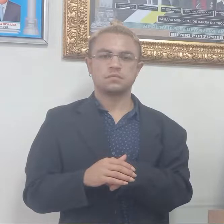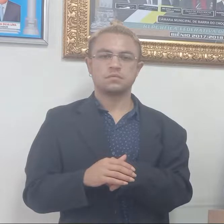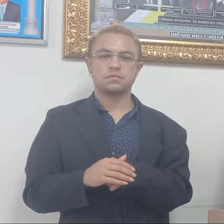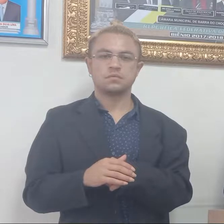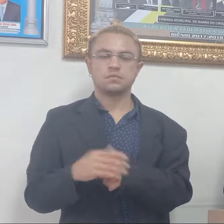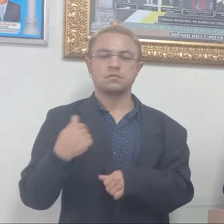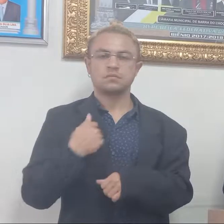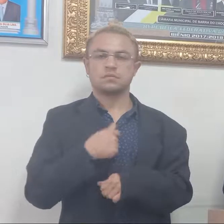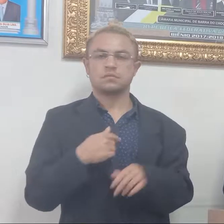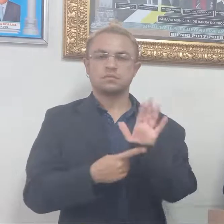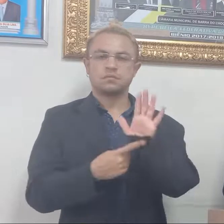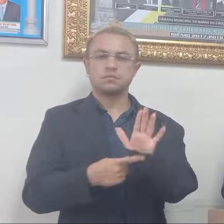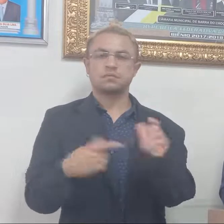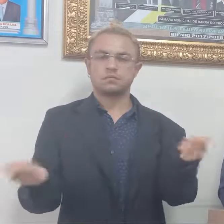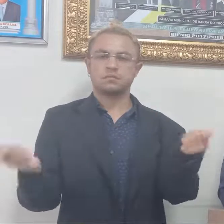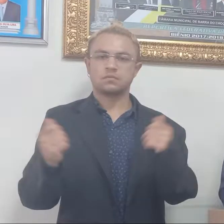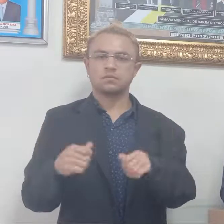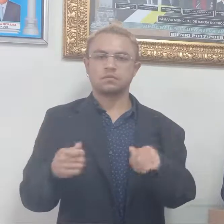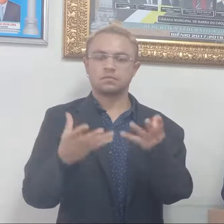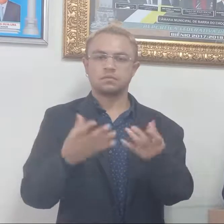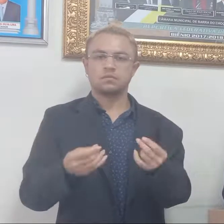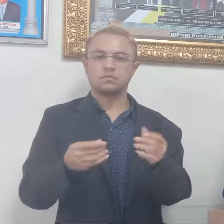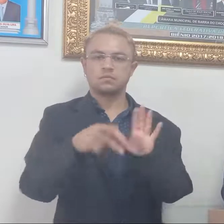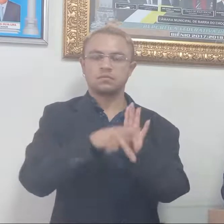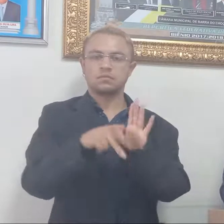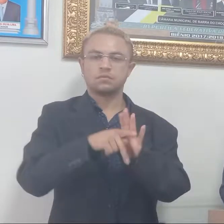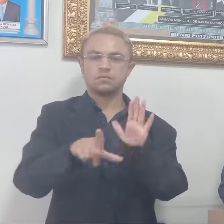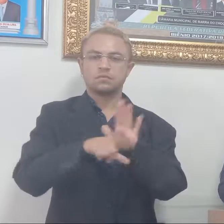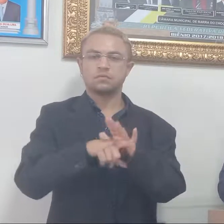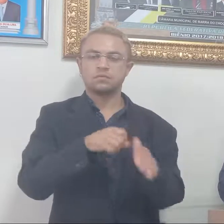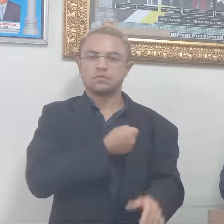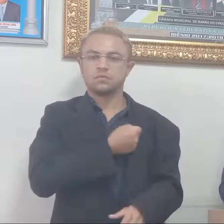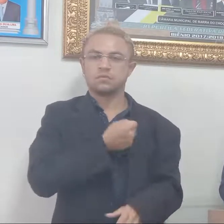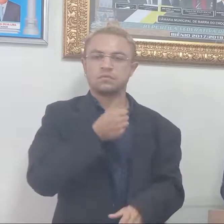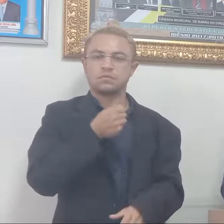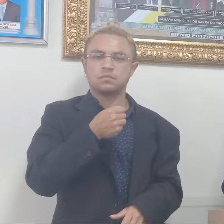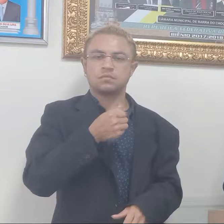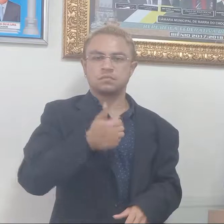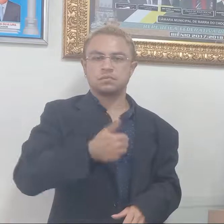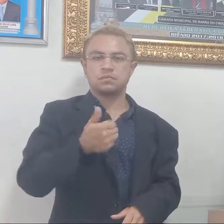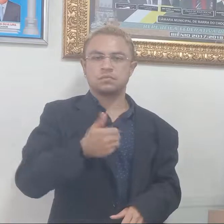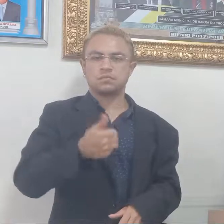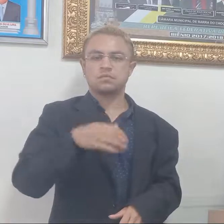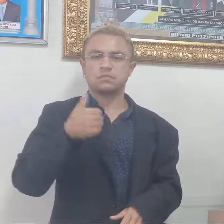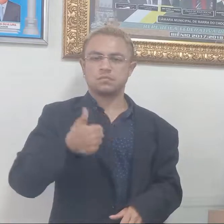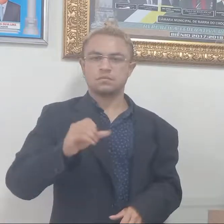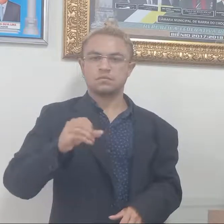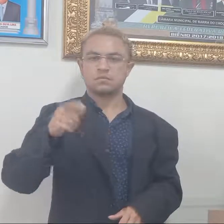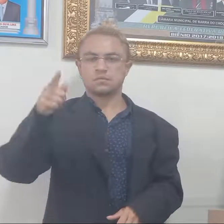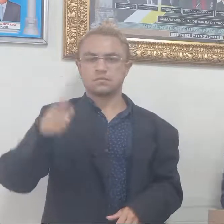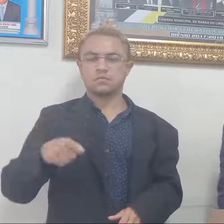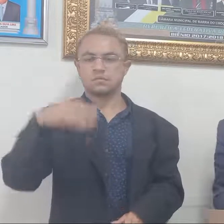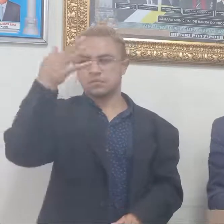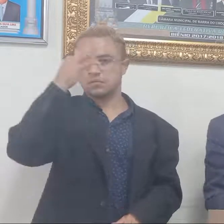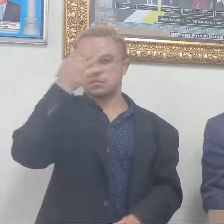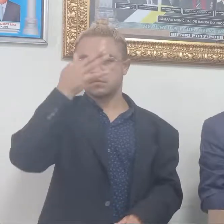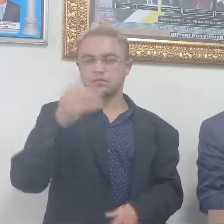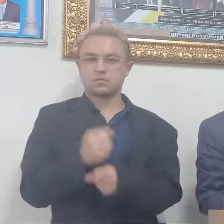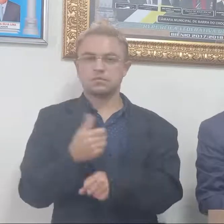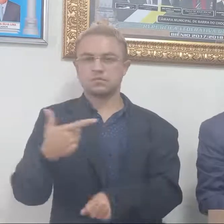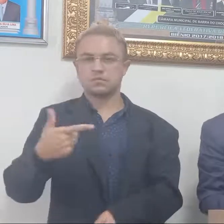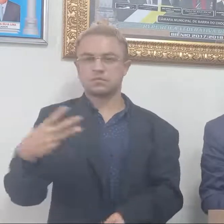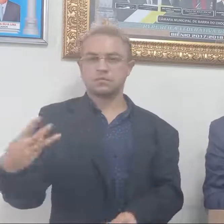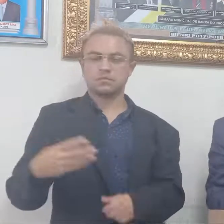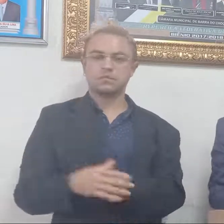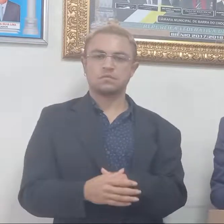favorável a aprovação do projeto de lei número 1º do 10 de fevereiro de 2023. O projeto está em